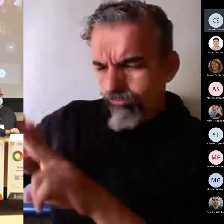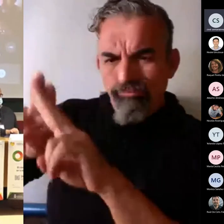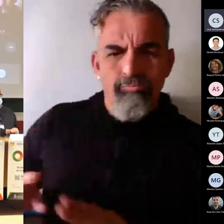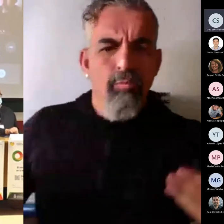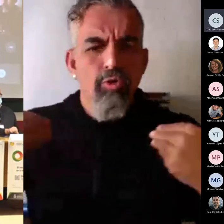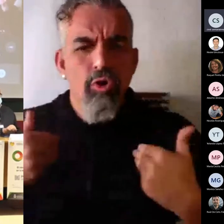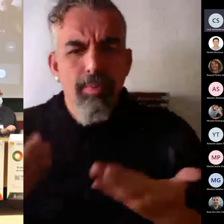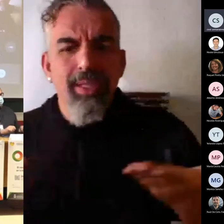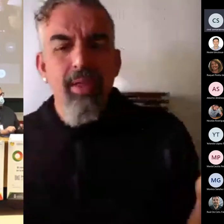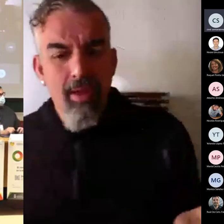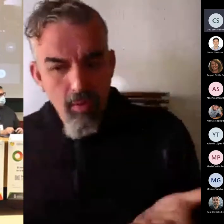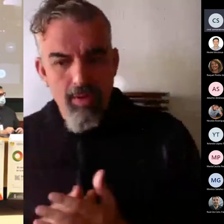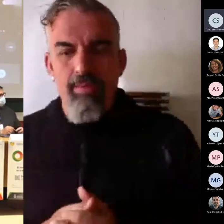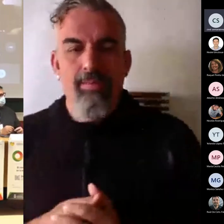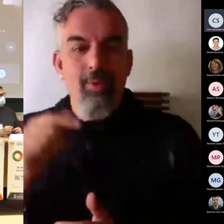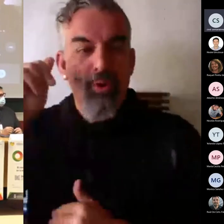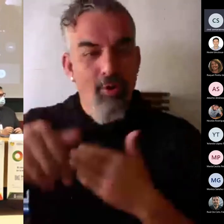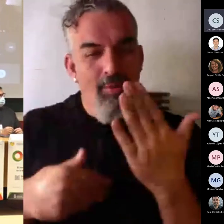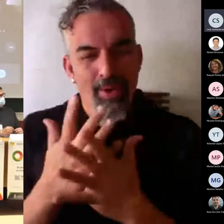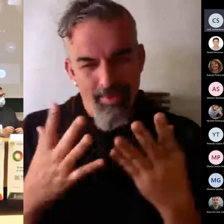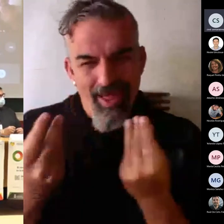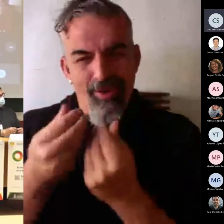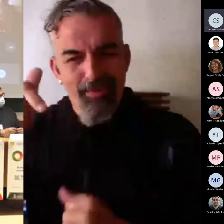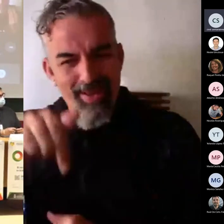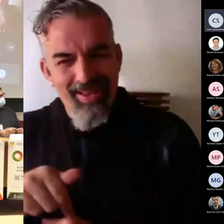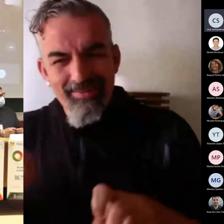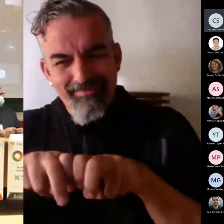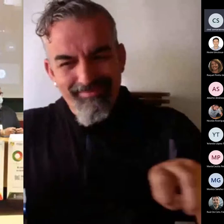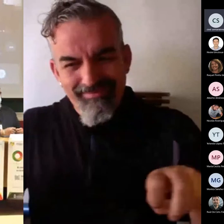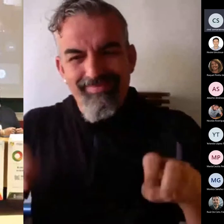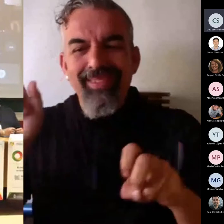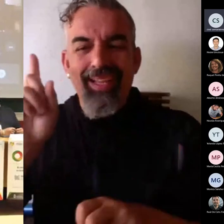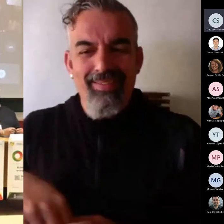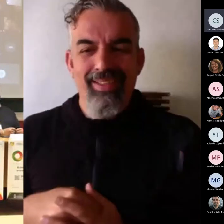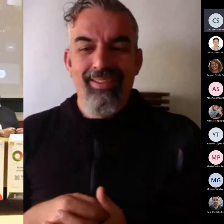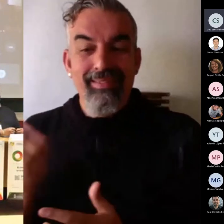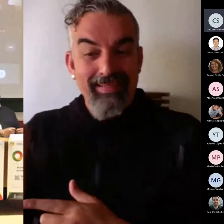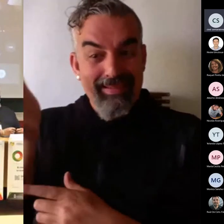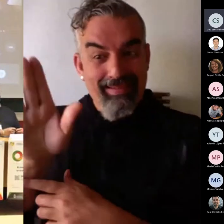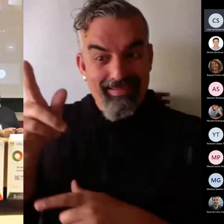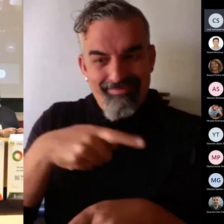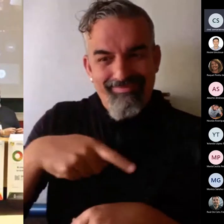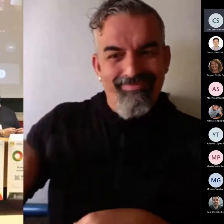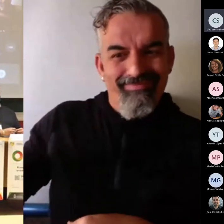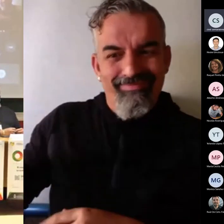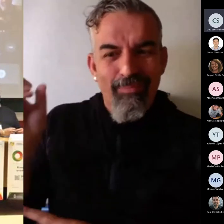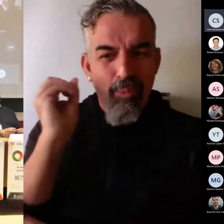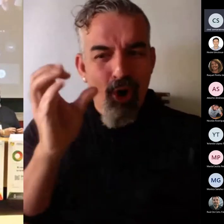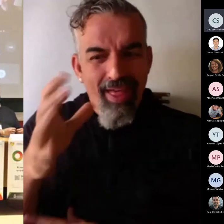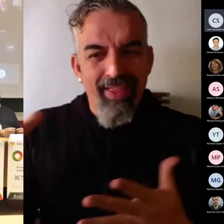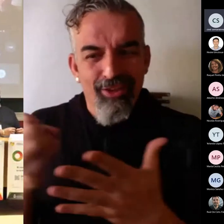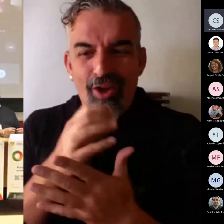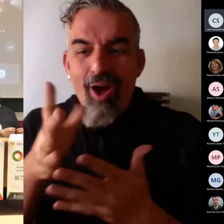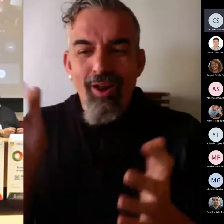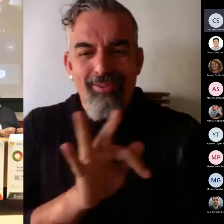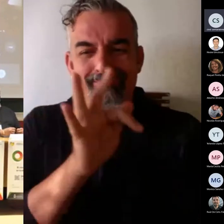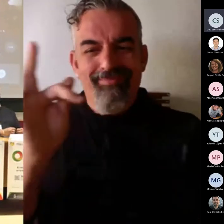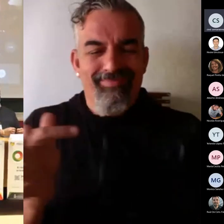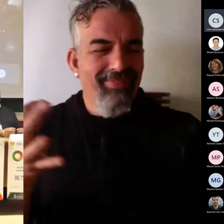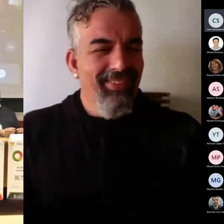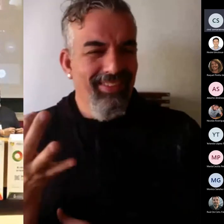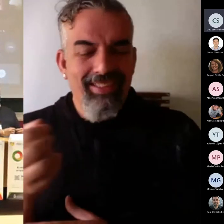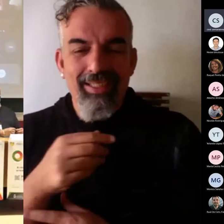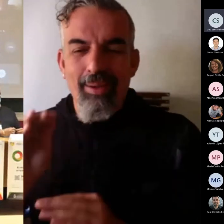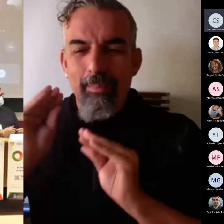acompañarnos esta mañana, Pamina Artín. Y con este gran panel de expertos vamos a dar paso sin más dilación a las